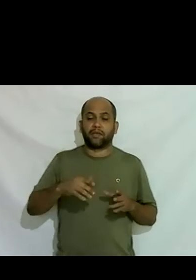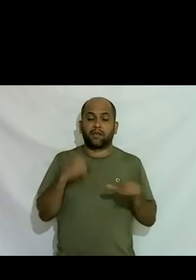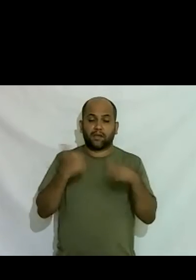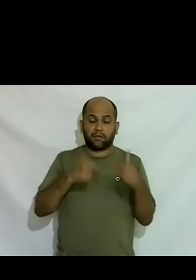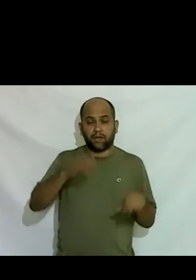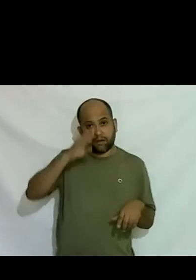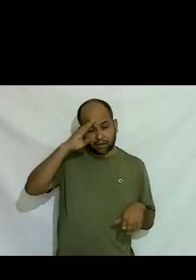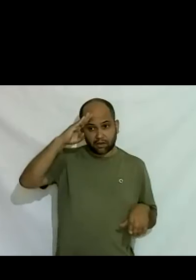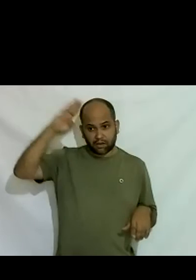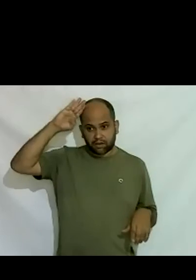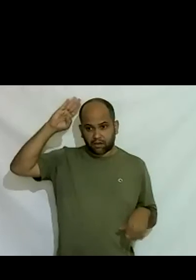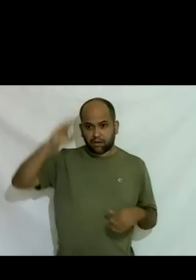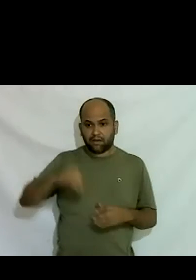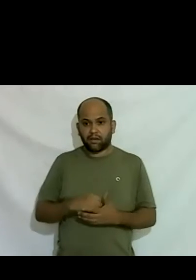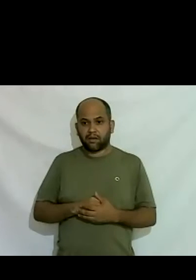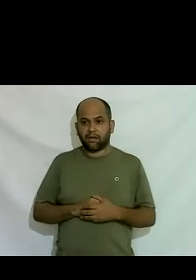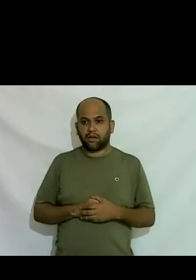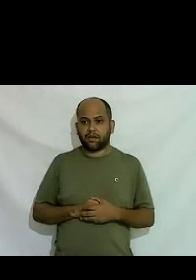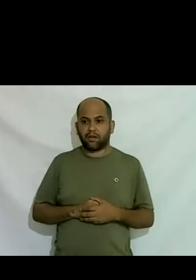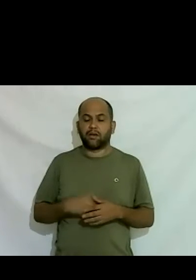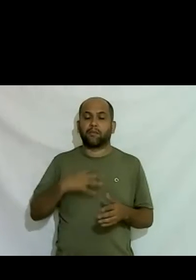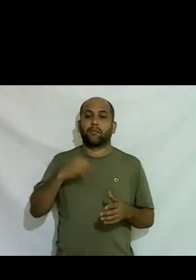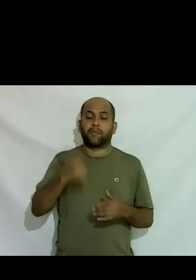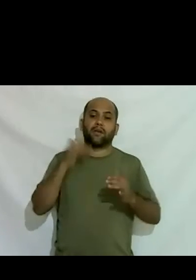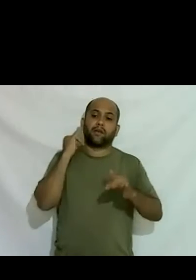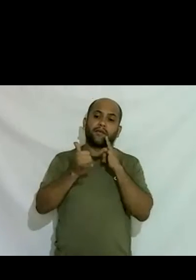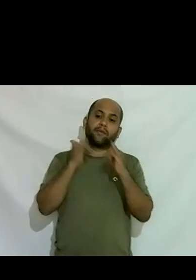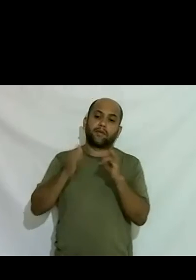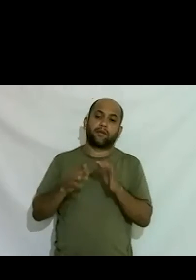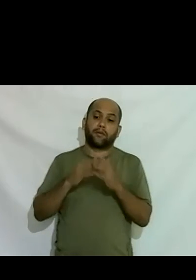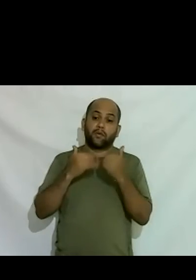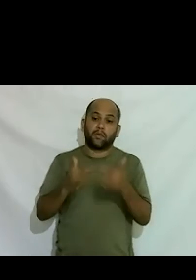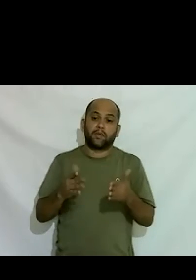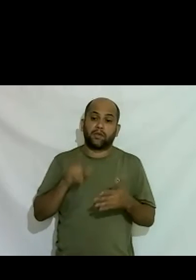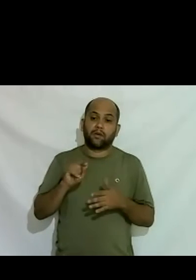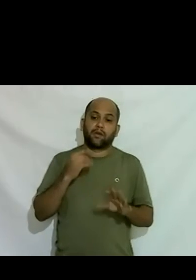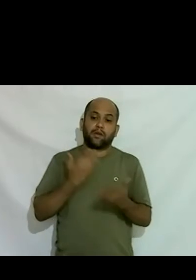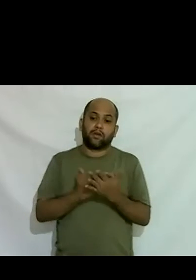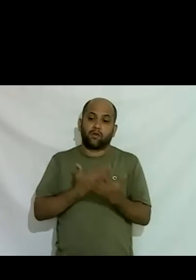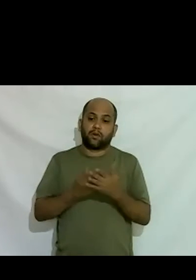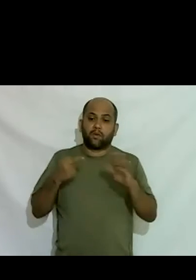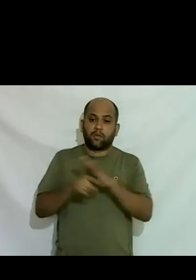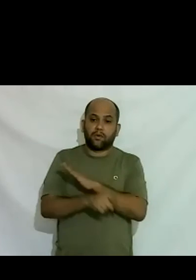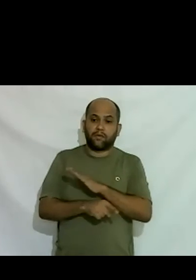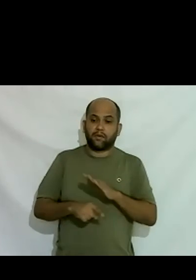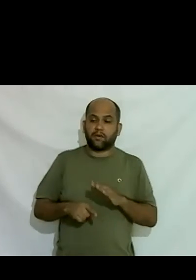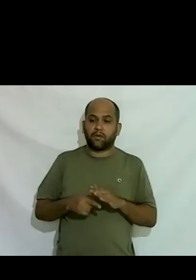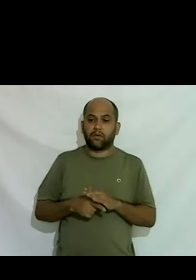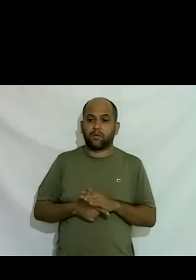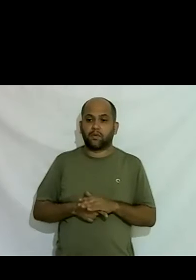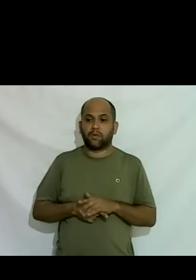mais mais informação e eu comecei a estudar profundamente até tudo que era